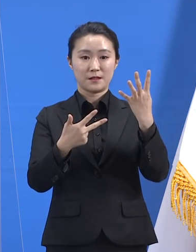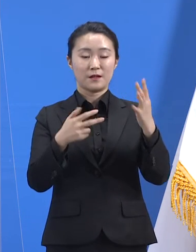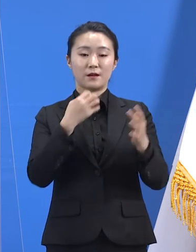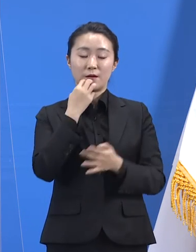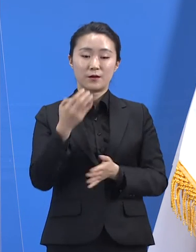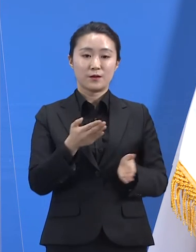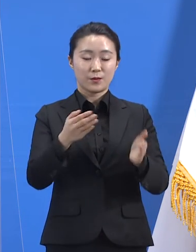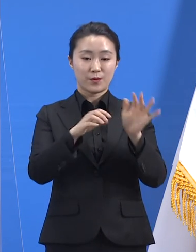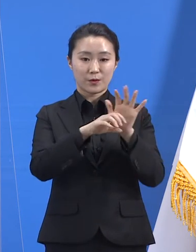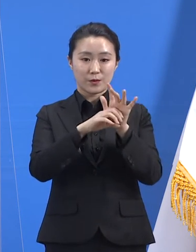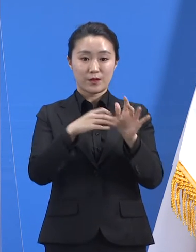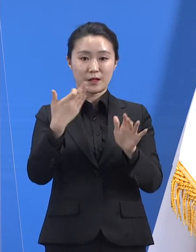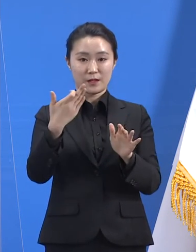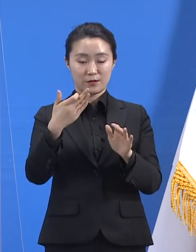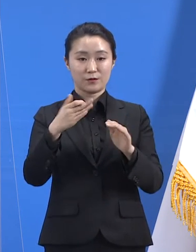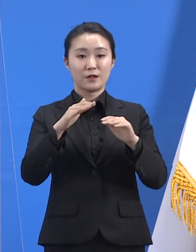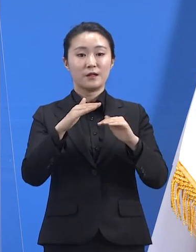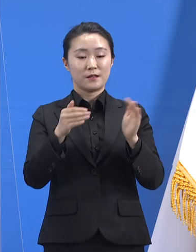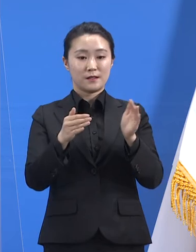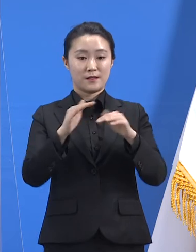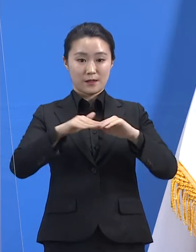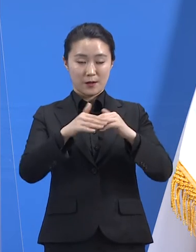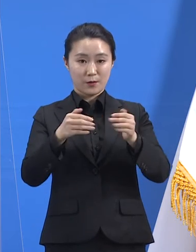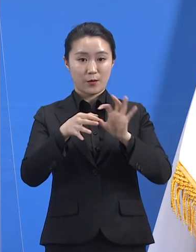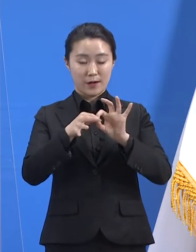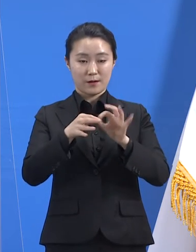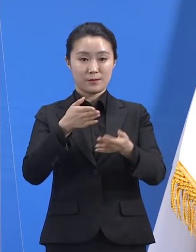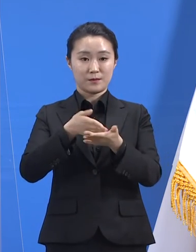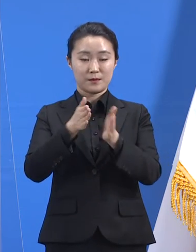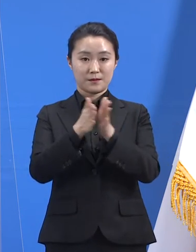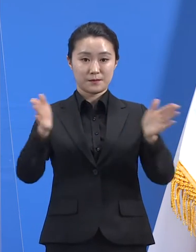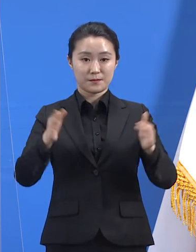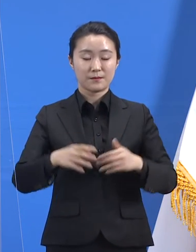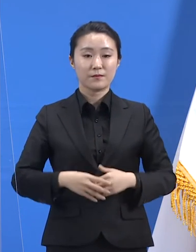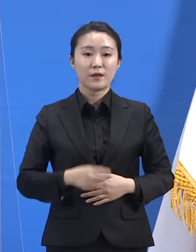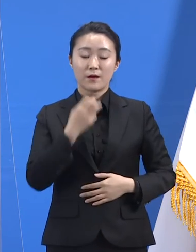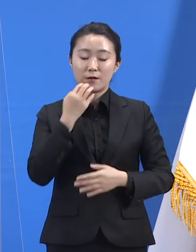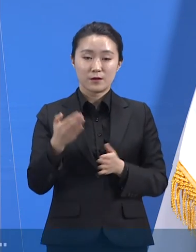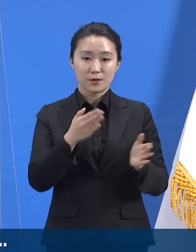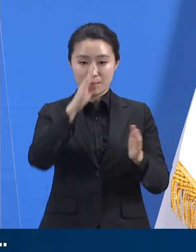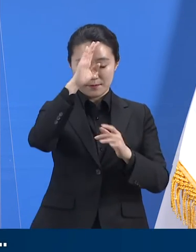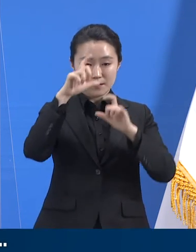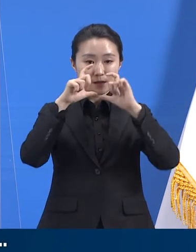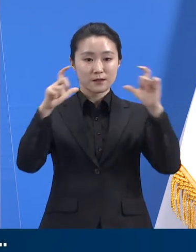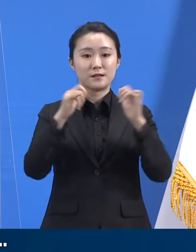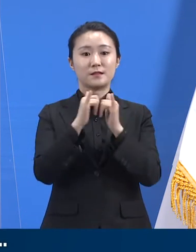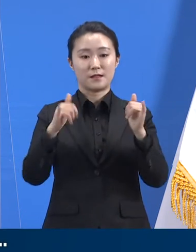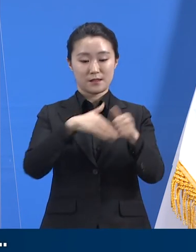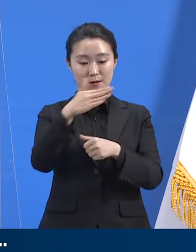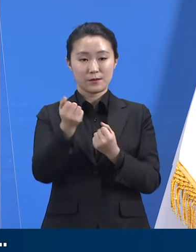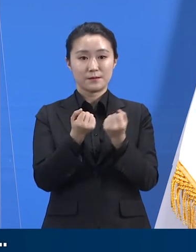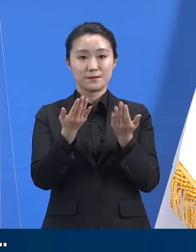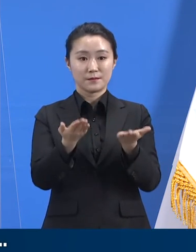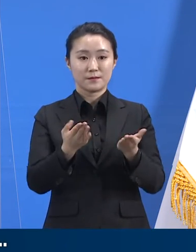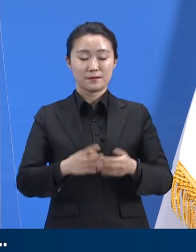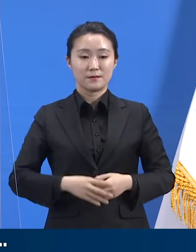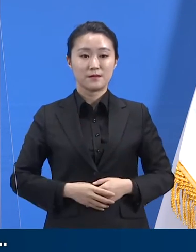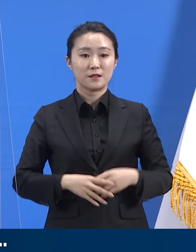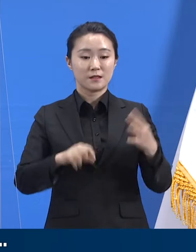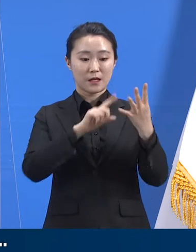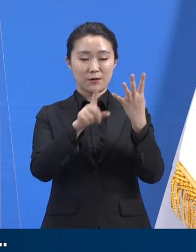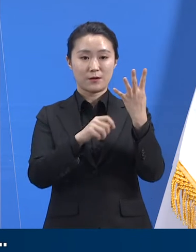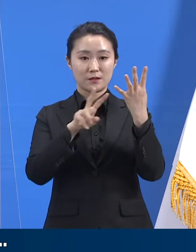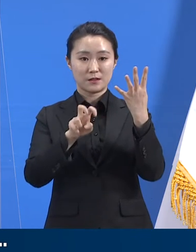대응 관련 정례 기자회견을 시작하겠습니다. 경기도 확진자 발생 현황입니다. 4월 27일 0시